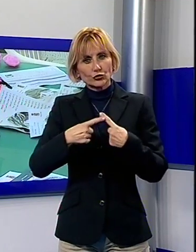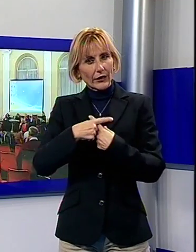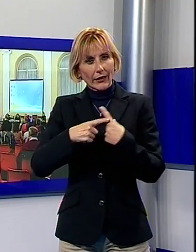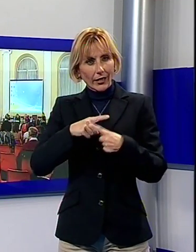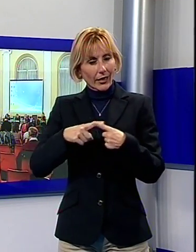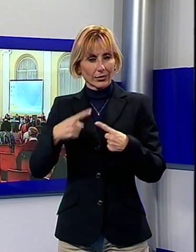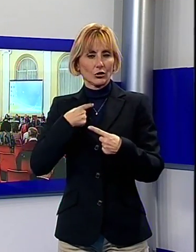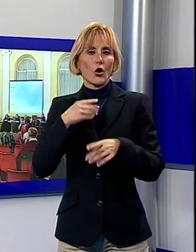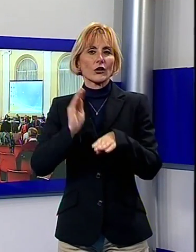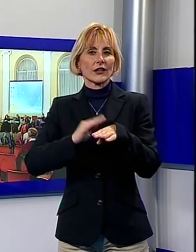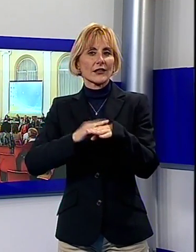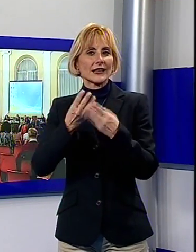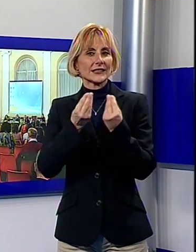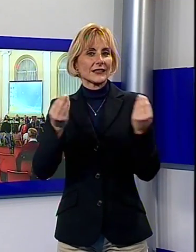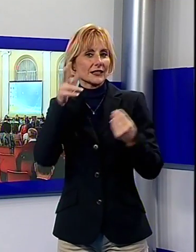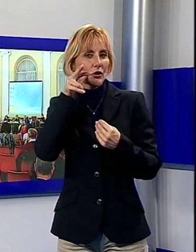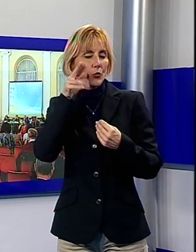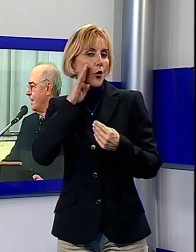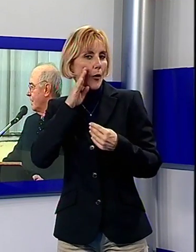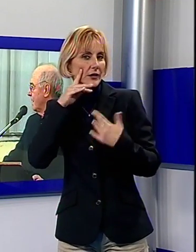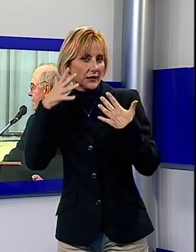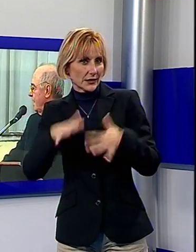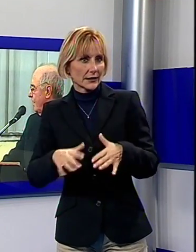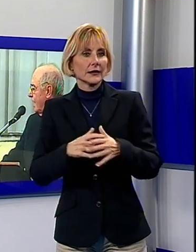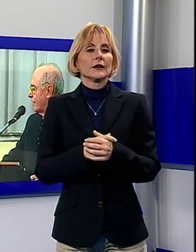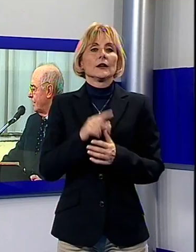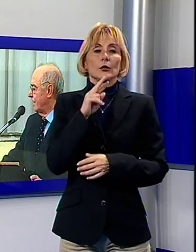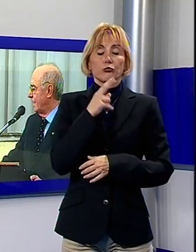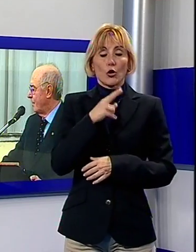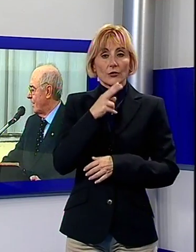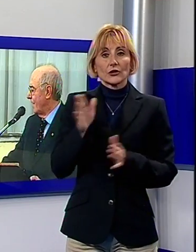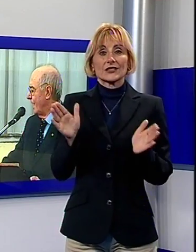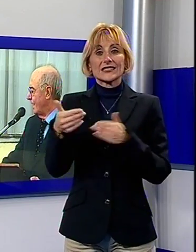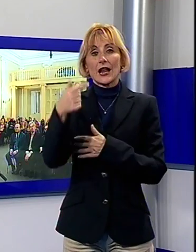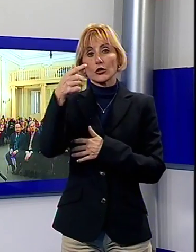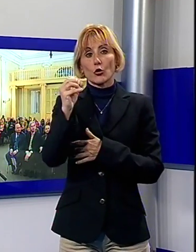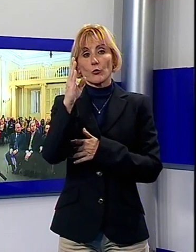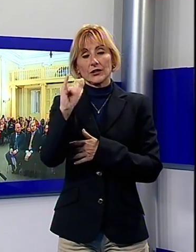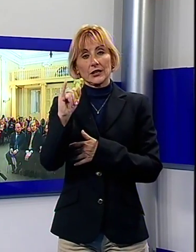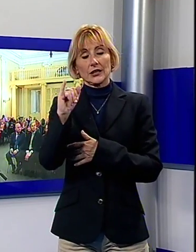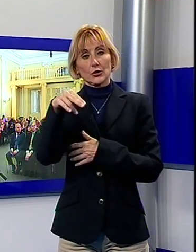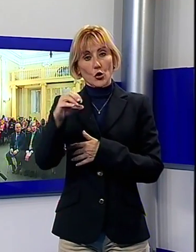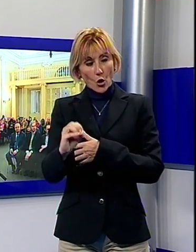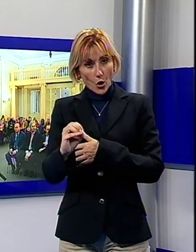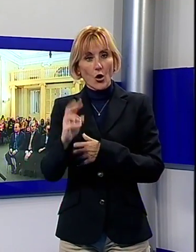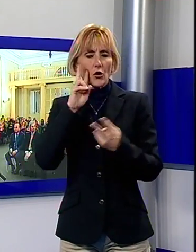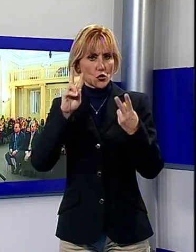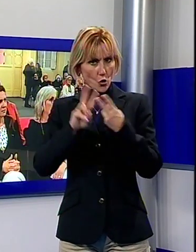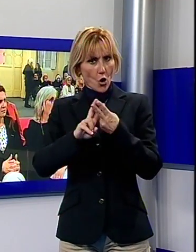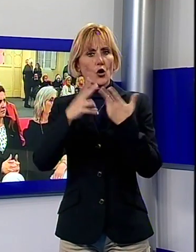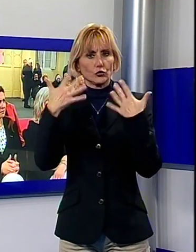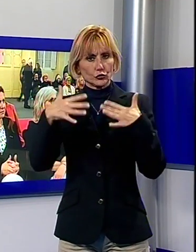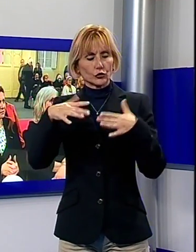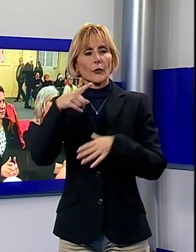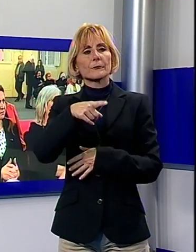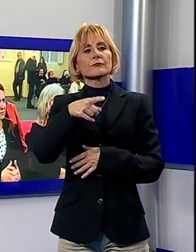tanti uomini. Nel pomeriggio in Sala Tobino c'è stato un convegno promosso dal Panatron Lucca, la dottoressa Piera Banti ha reso